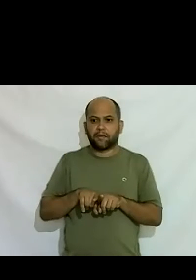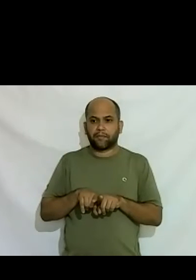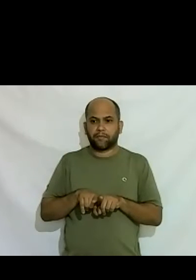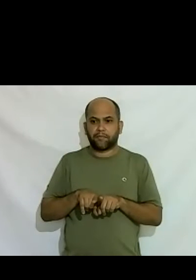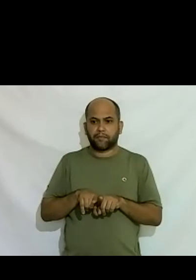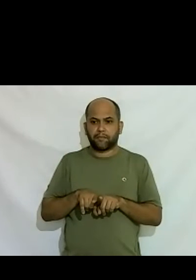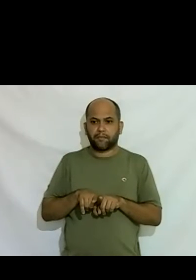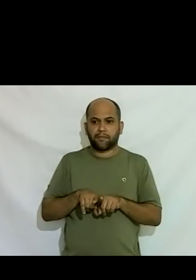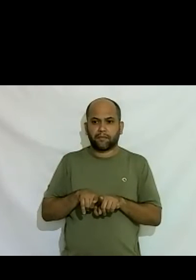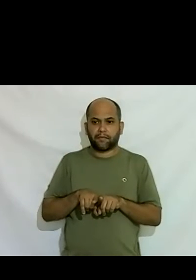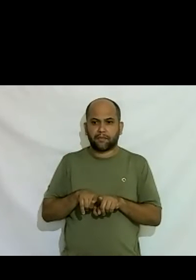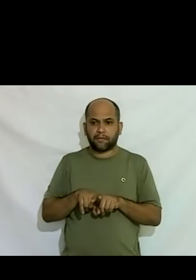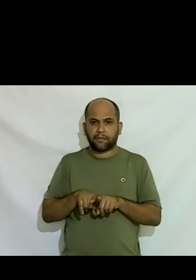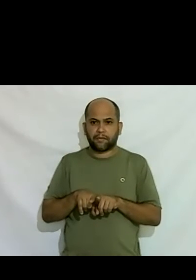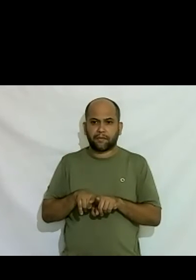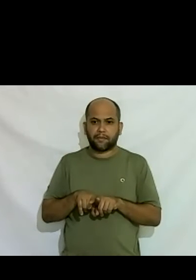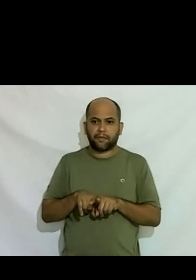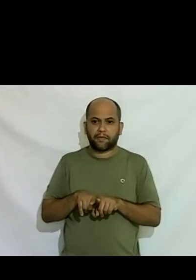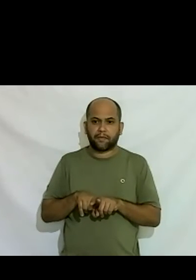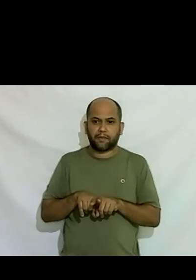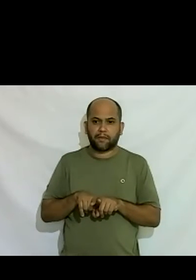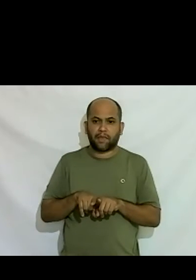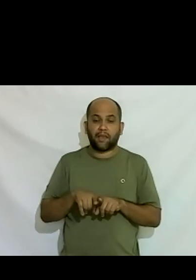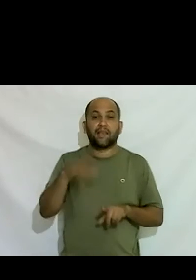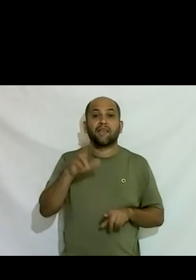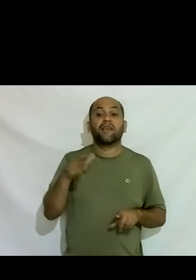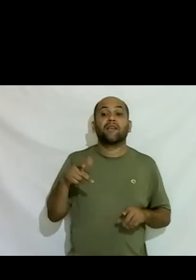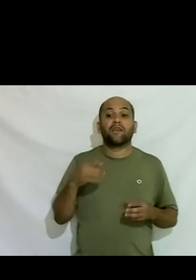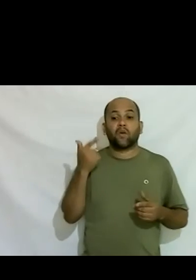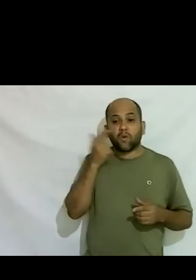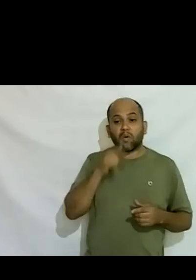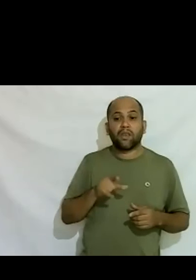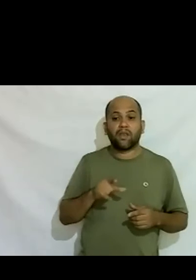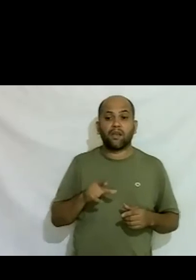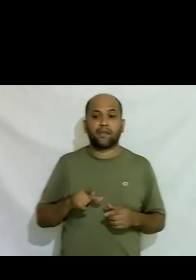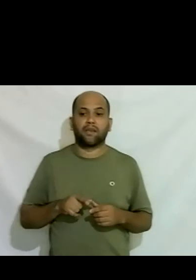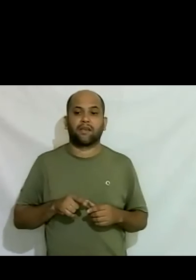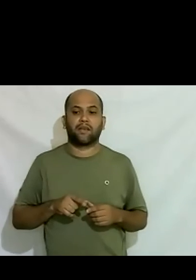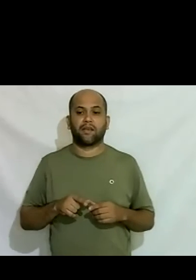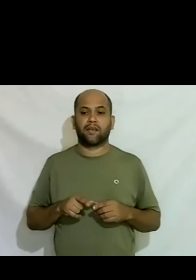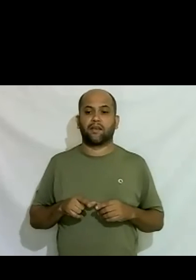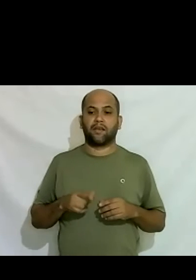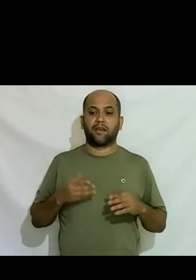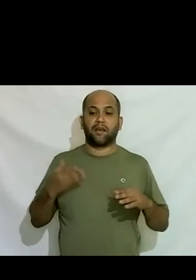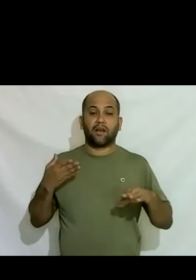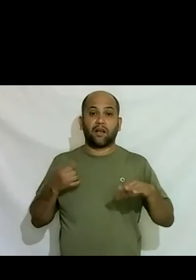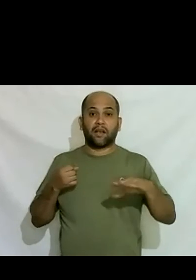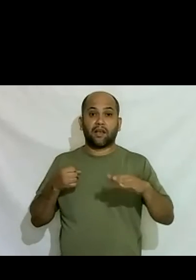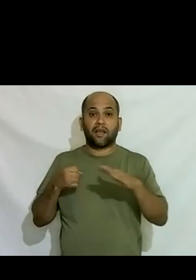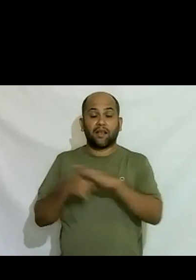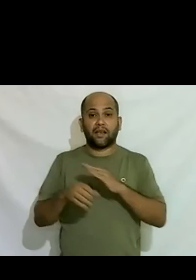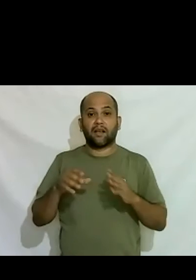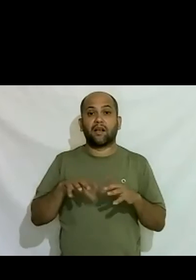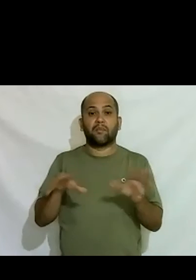né quem é que consegue quem é que entra pra cargos públicos de